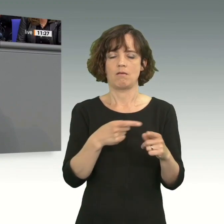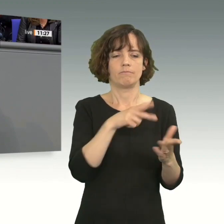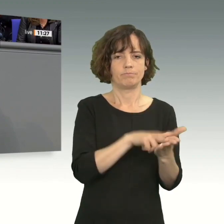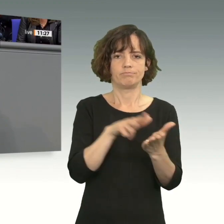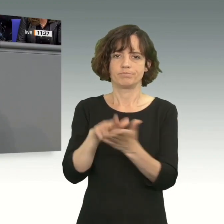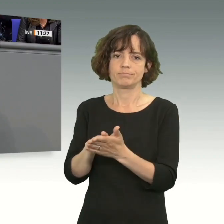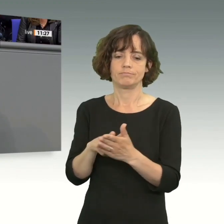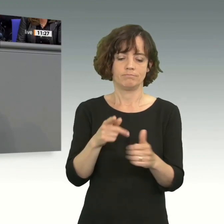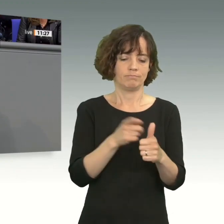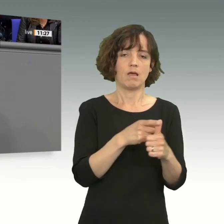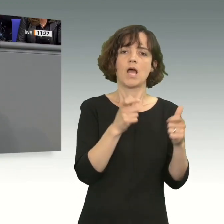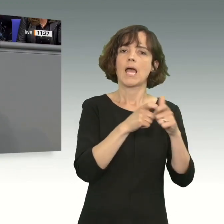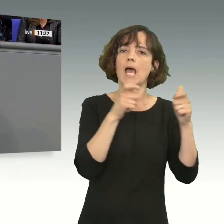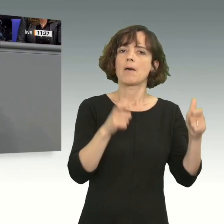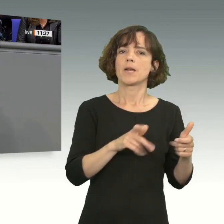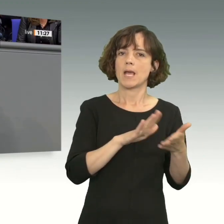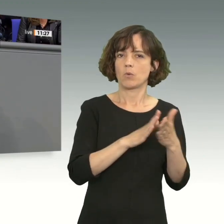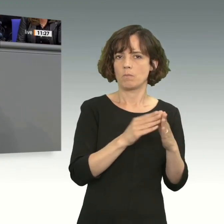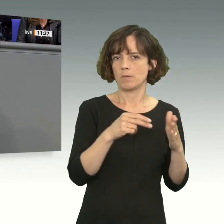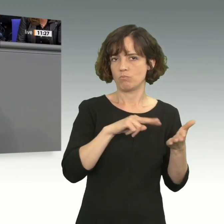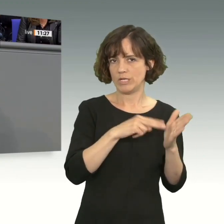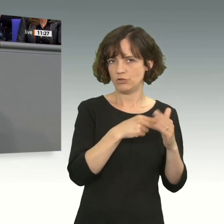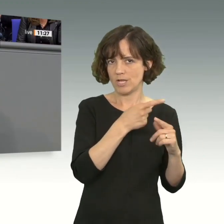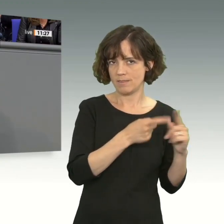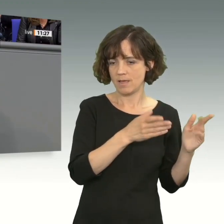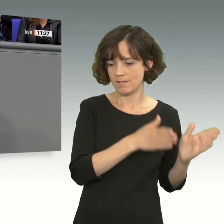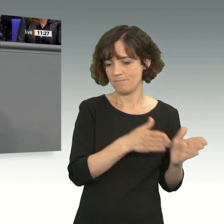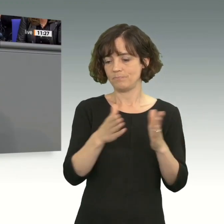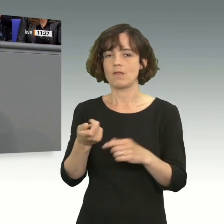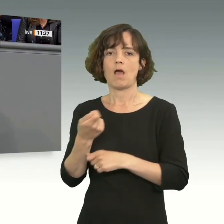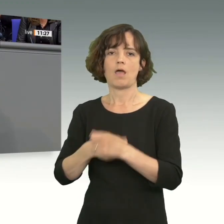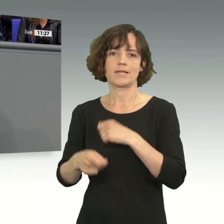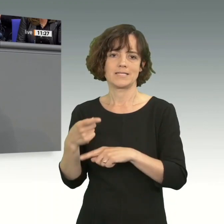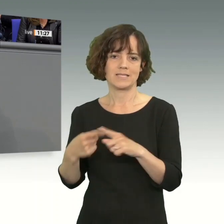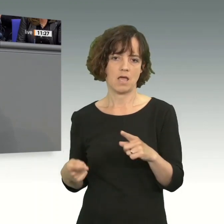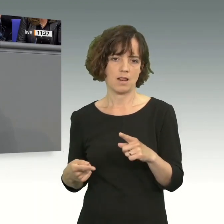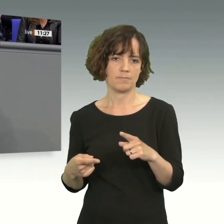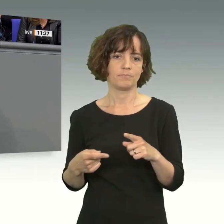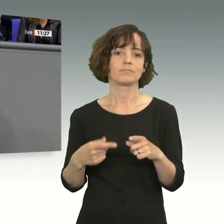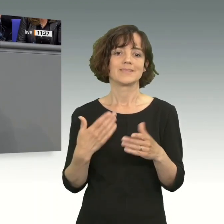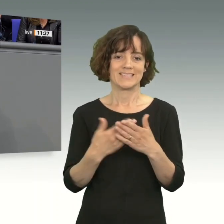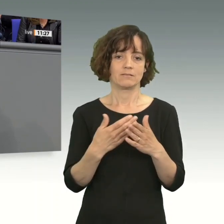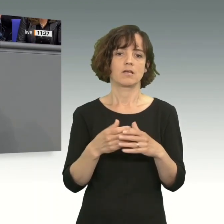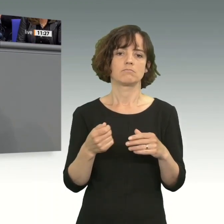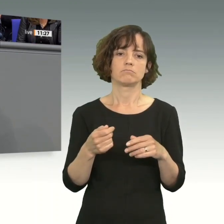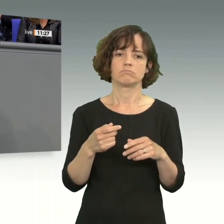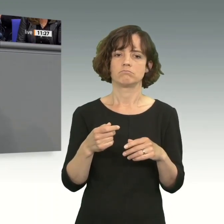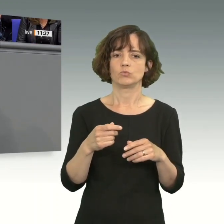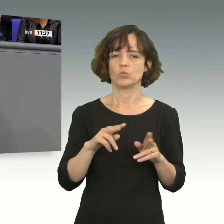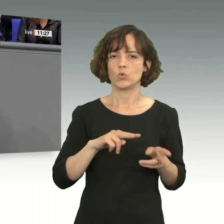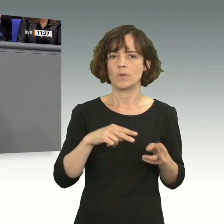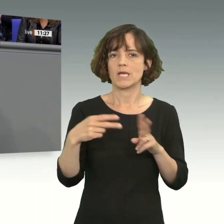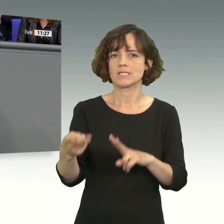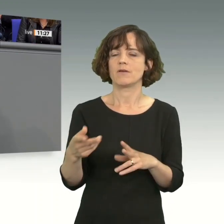Ein Rahmenabkommen mit einem politischen Teil und einem Handelsteil, die man zugleich dann übergangsweise in Kraft